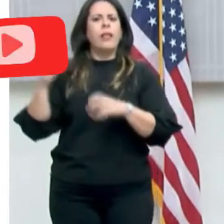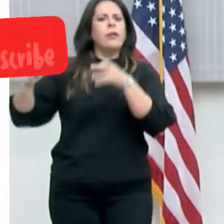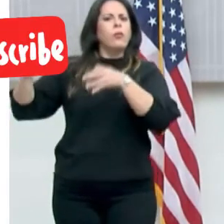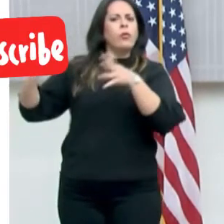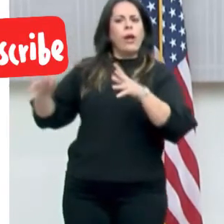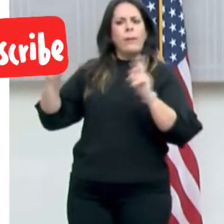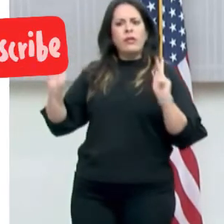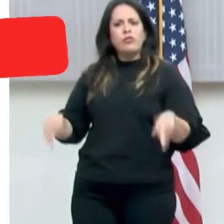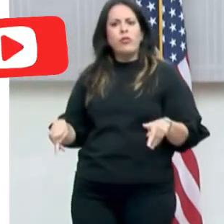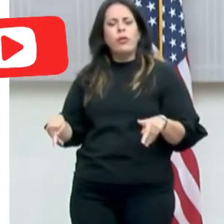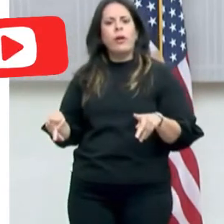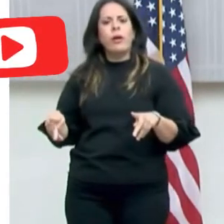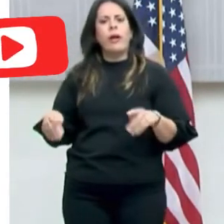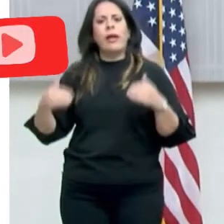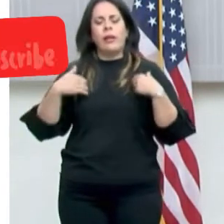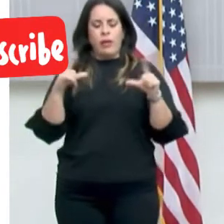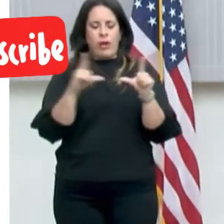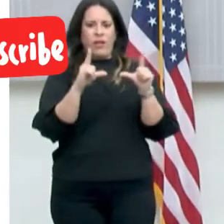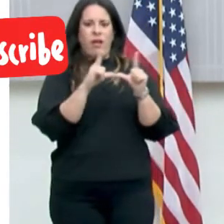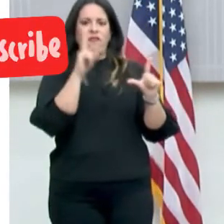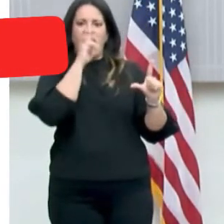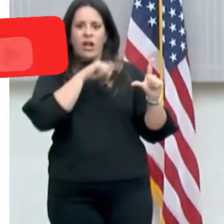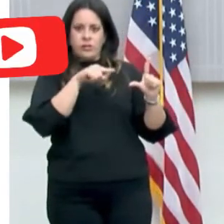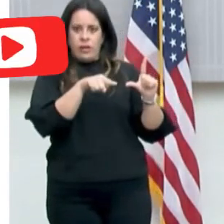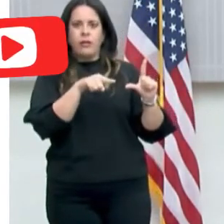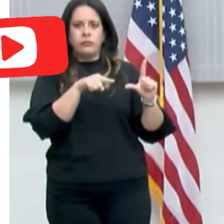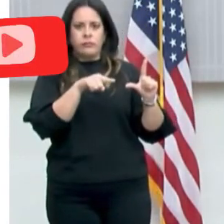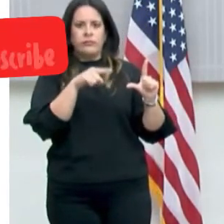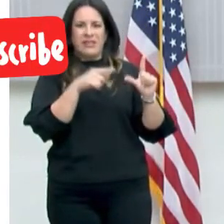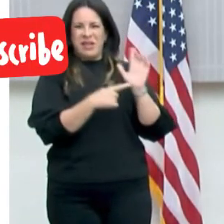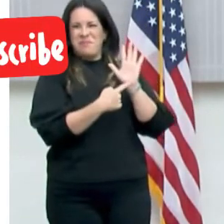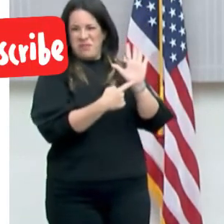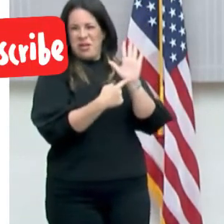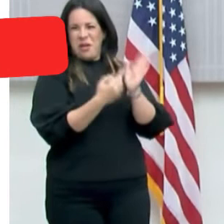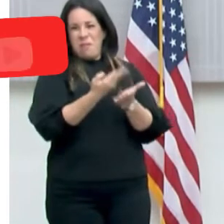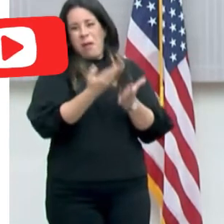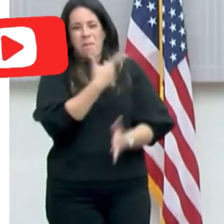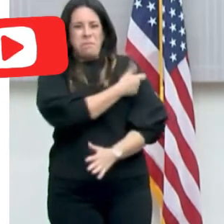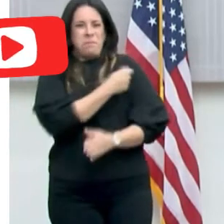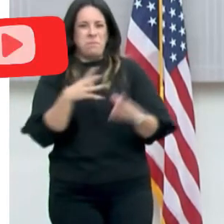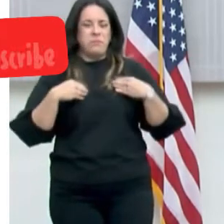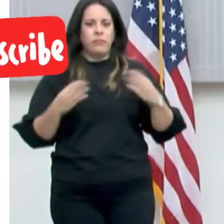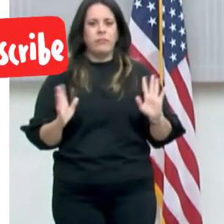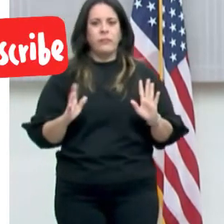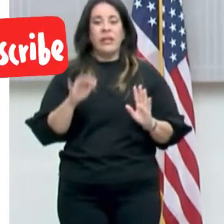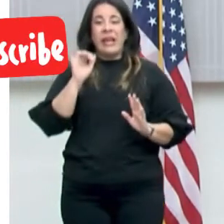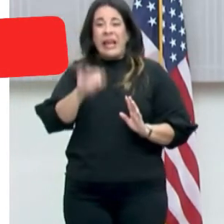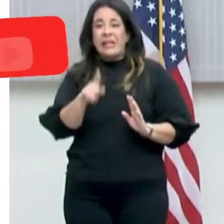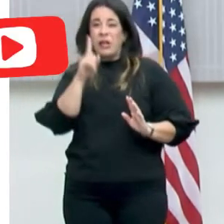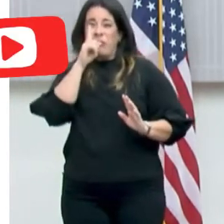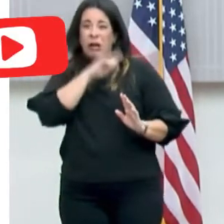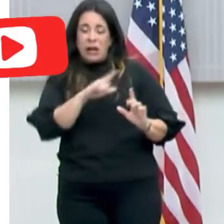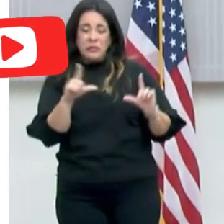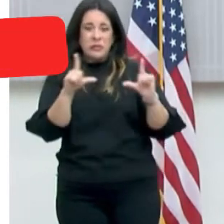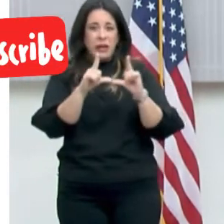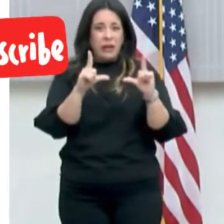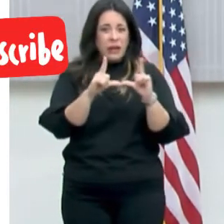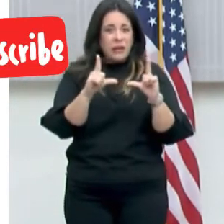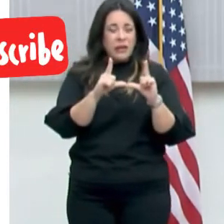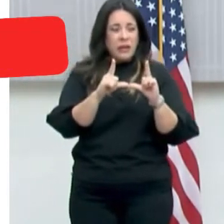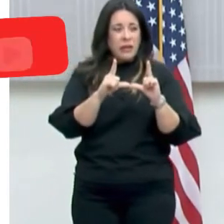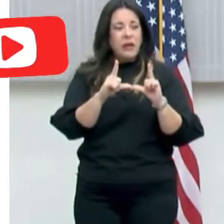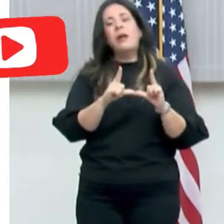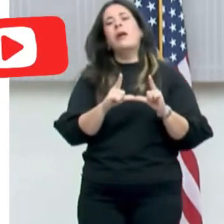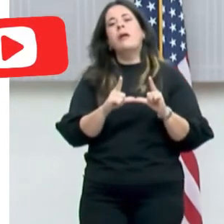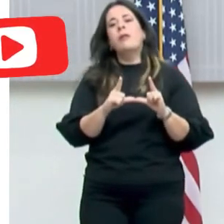a una persona que tenía una tarjeta falsificada. Tenemos conocimiento de que el proceso de falsificación de tarjeta está